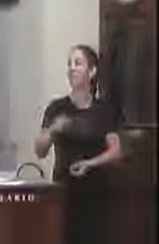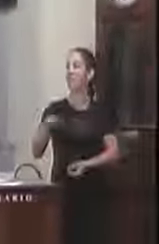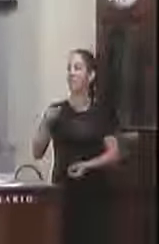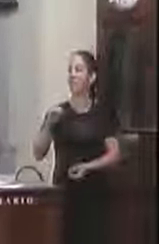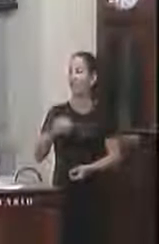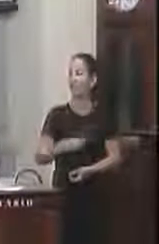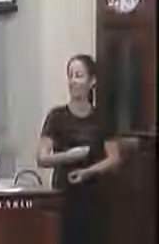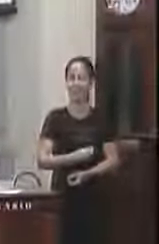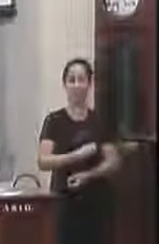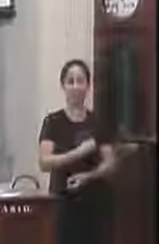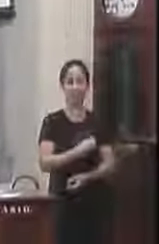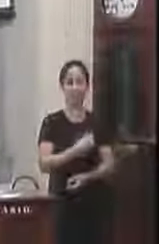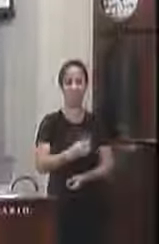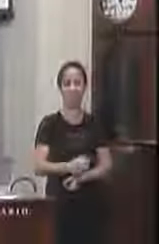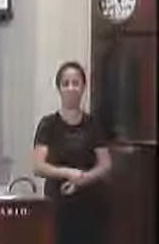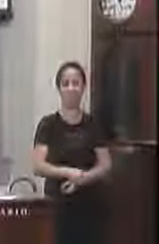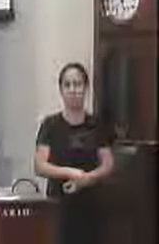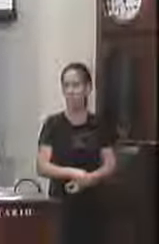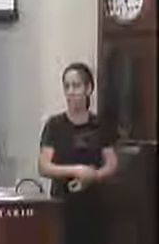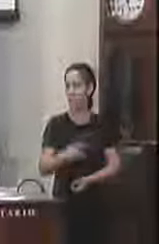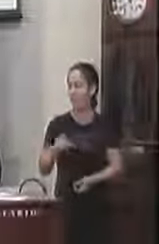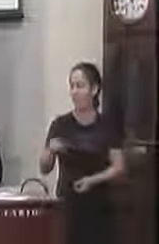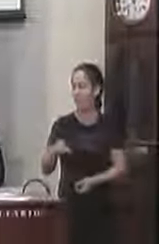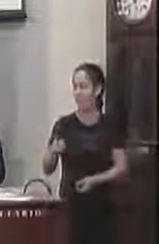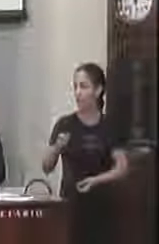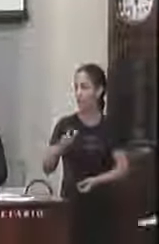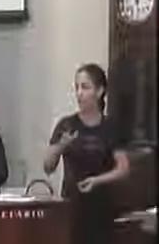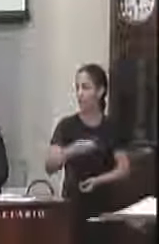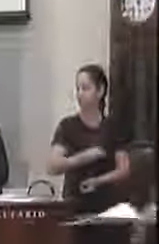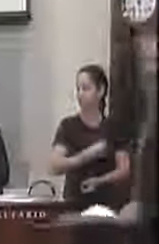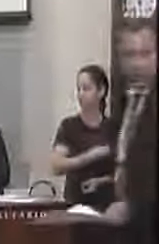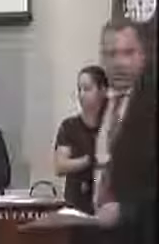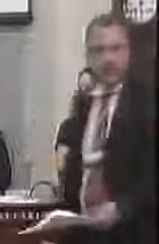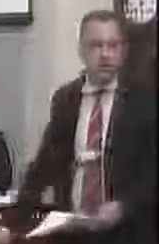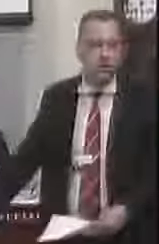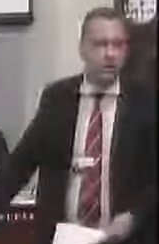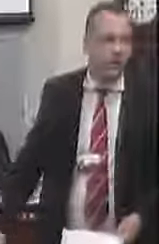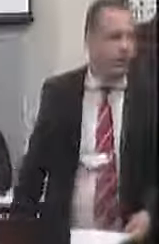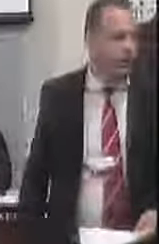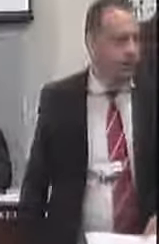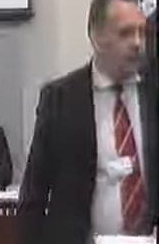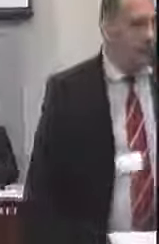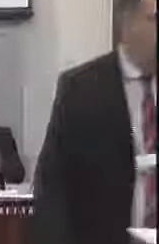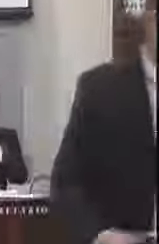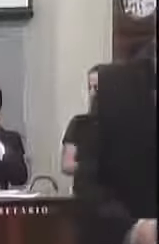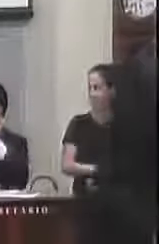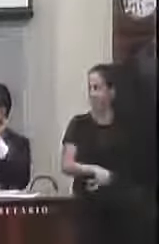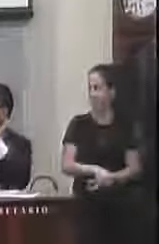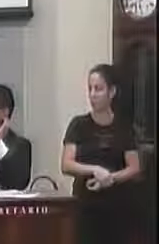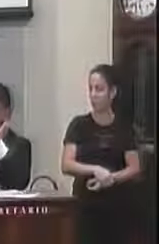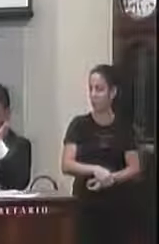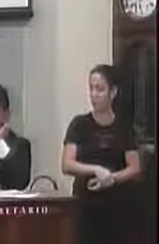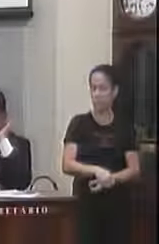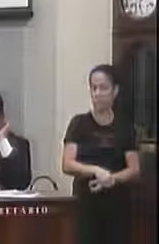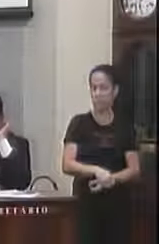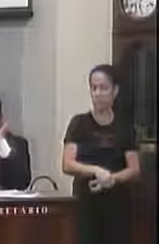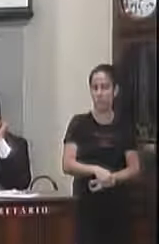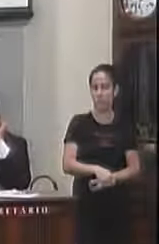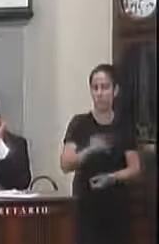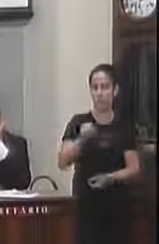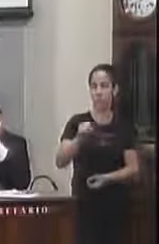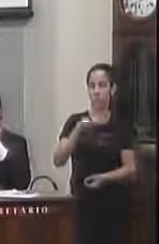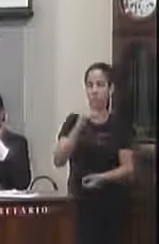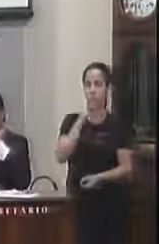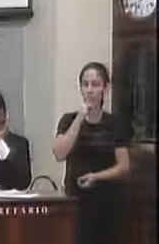Magalhães Graça Rafael de Oliveira Tavares Saulo de Taz Pereira Corrêa da Silva Silvio Rogério